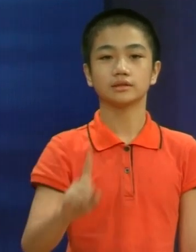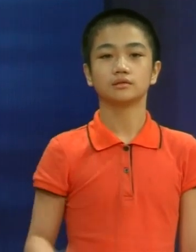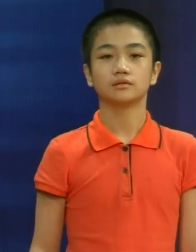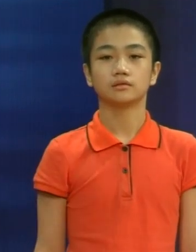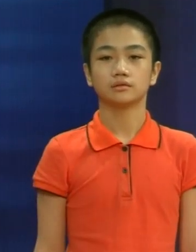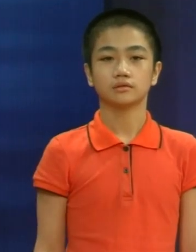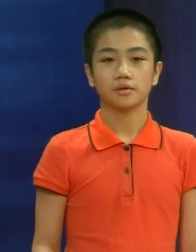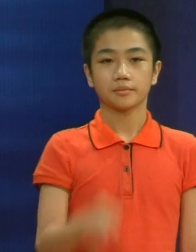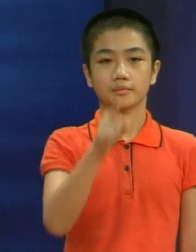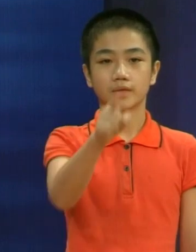Bạn thích uống gì nhỉ